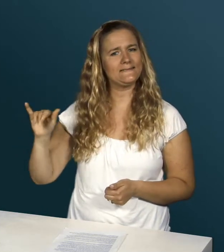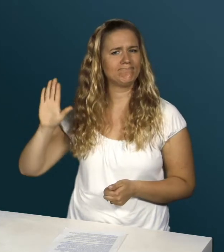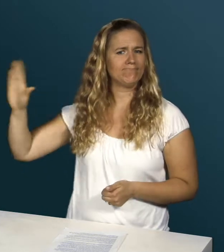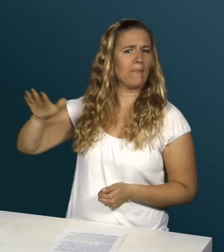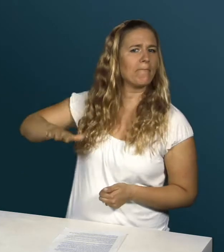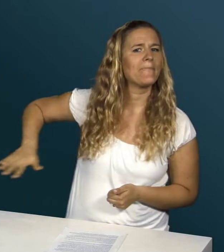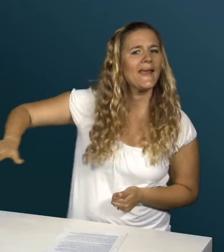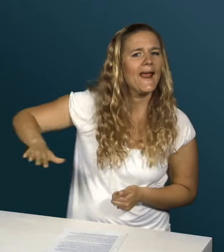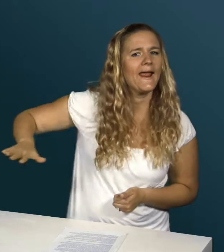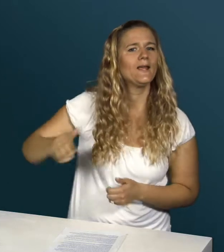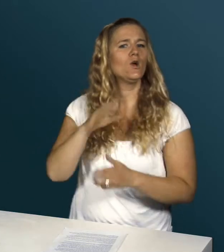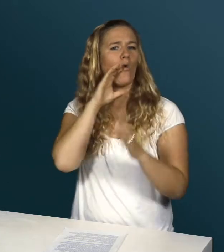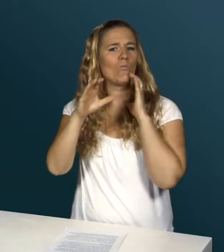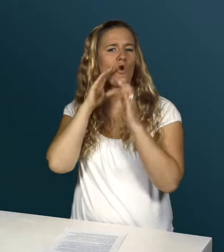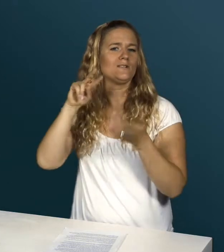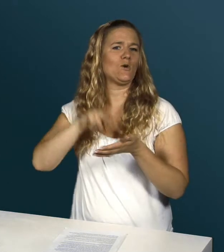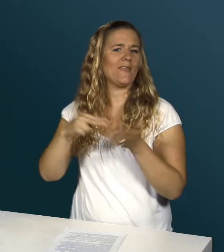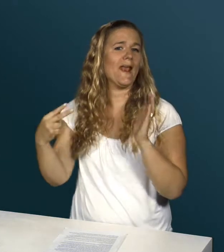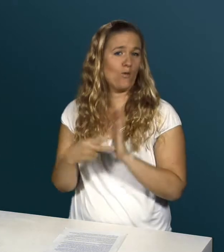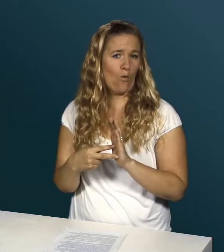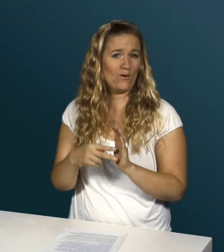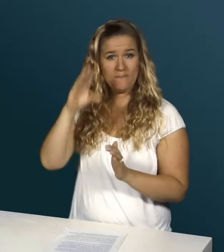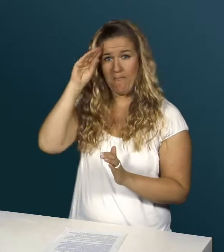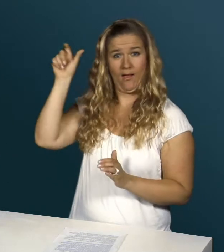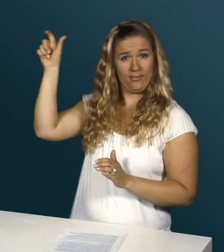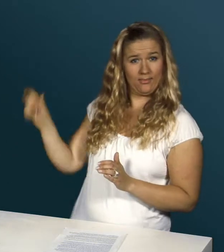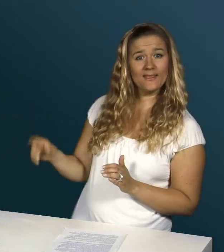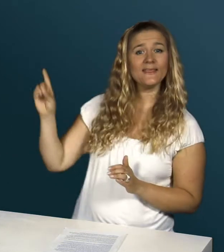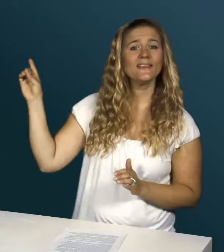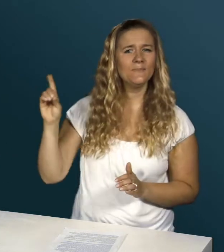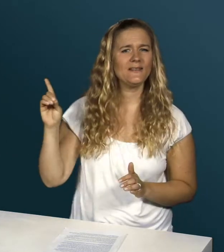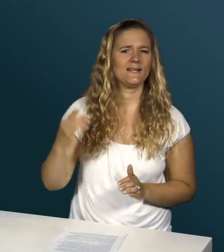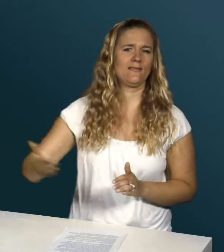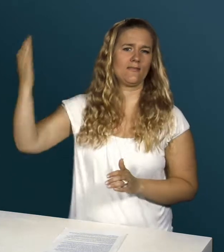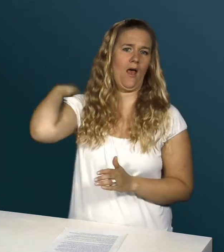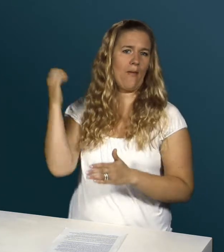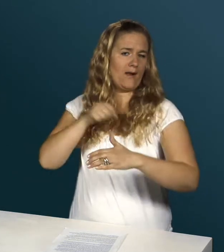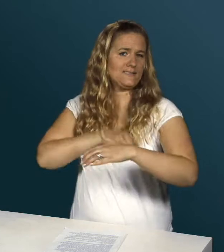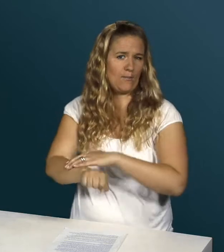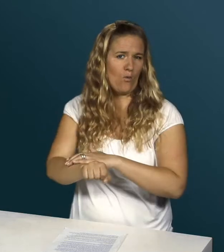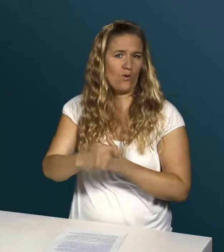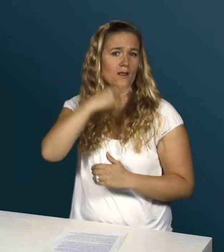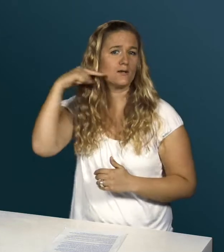Sein Tätigkeitsbereich ist die Kommunikationstechnologie. Dmitry wurde in Russland geboren,